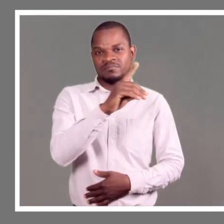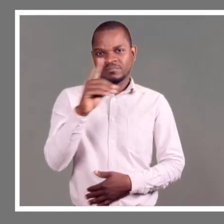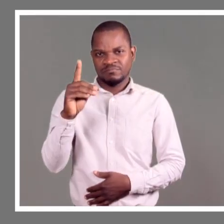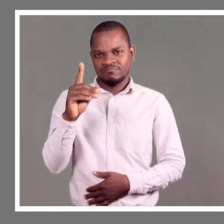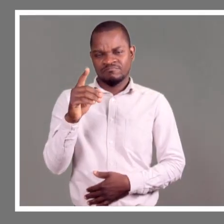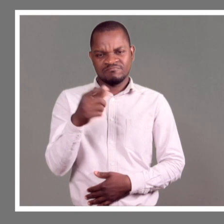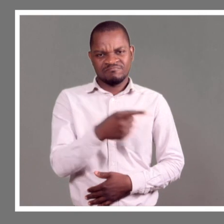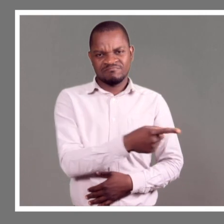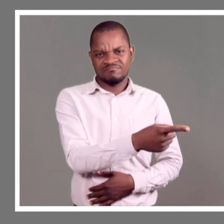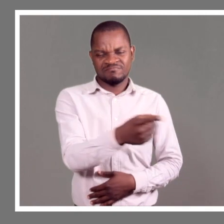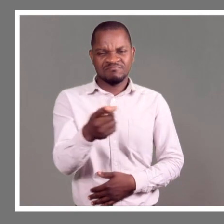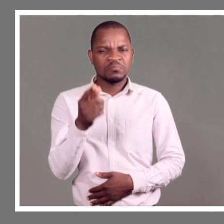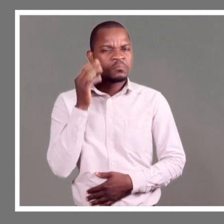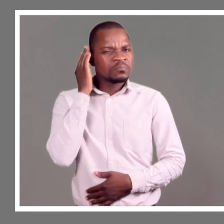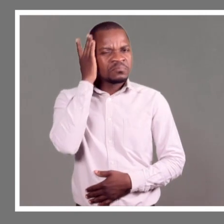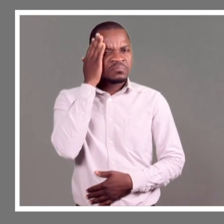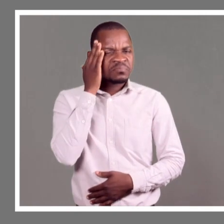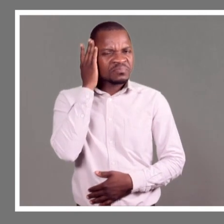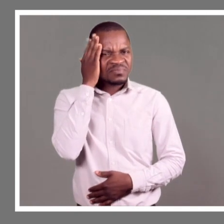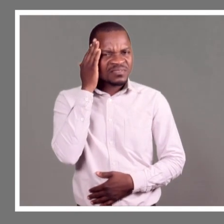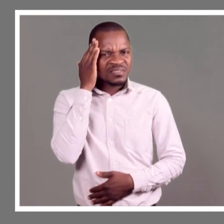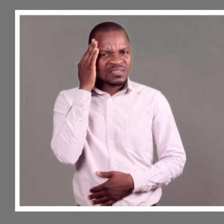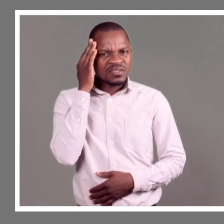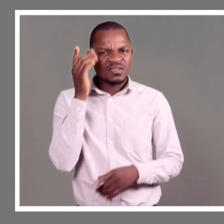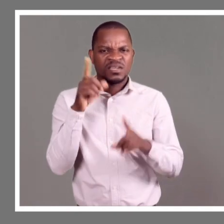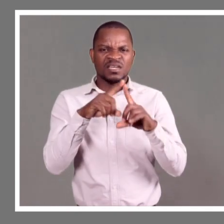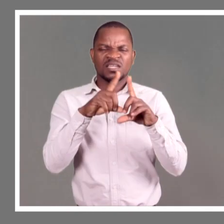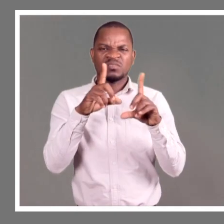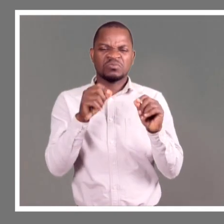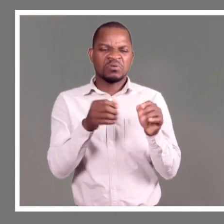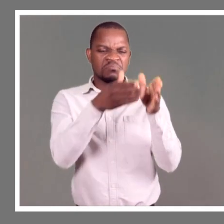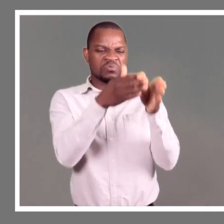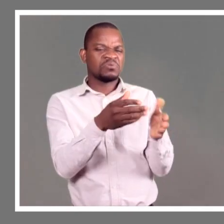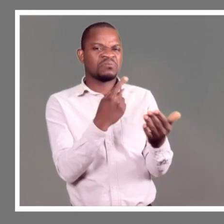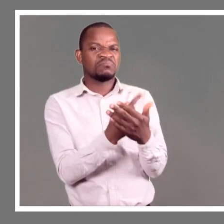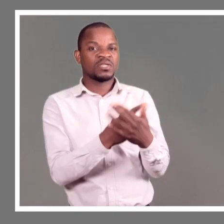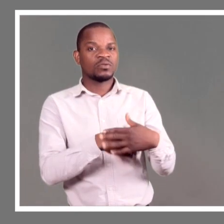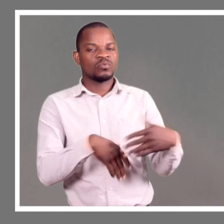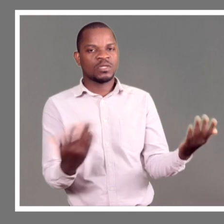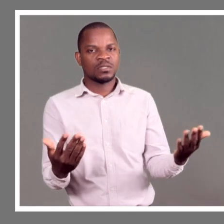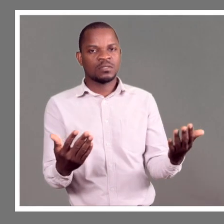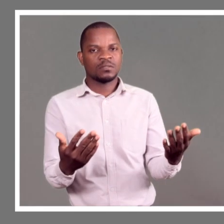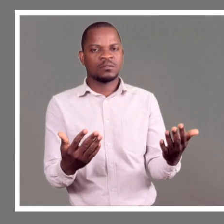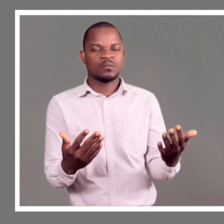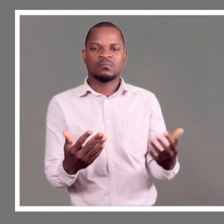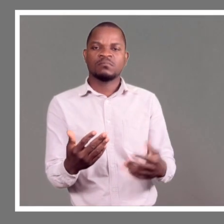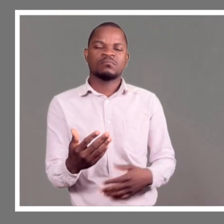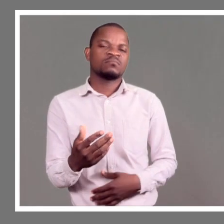a pensar que é uma coisa que não serve na sociedade, eu queria sensibilizar essa